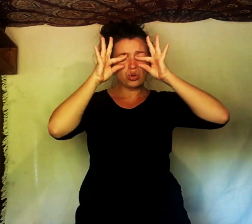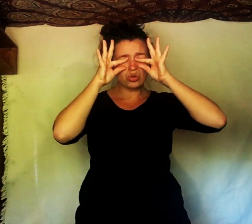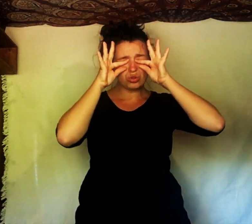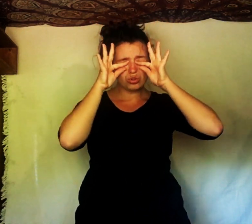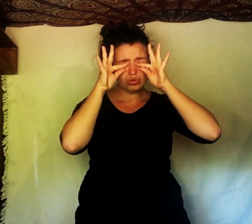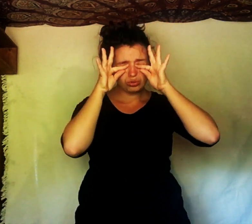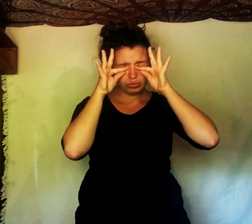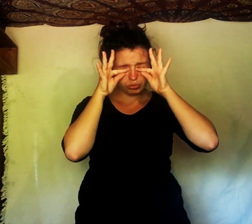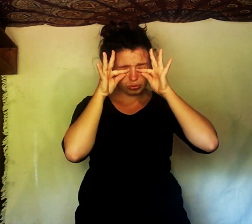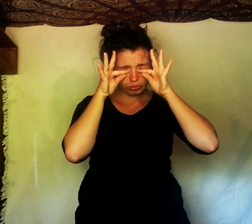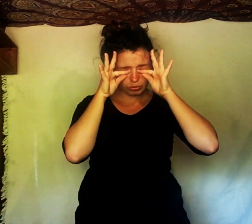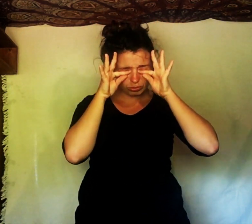rentra bientôt.